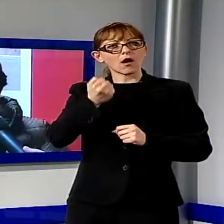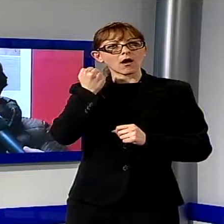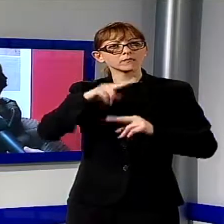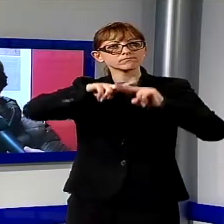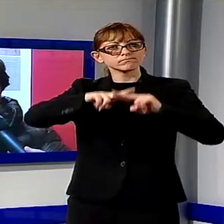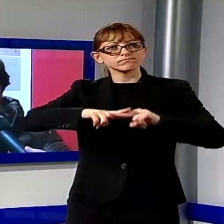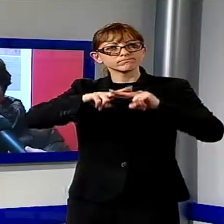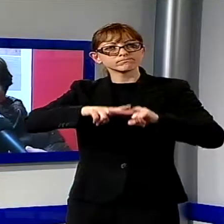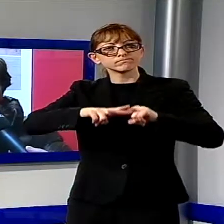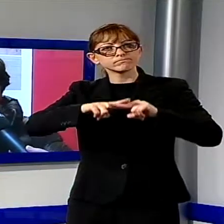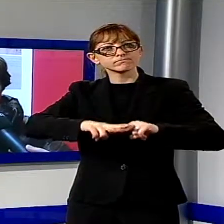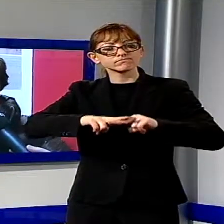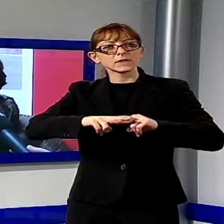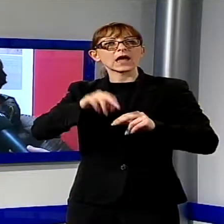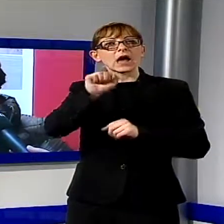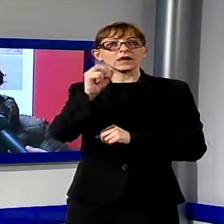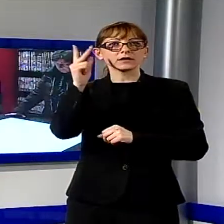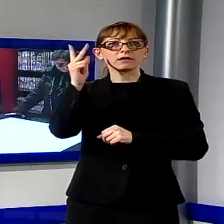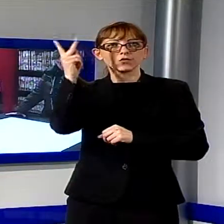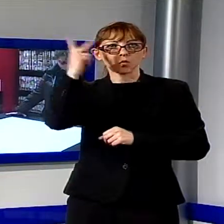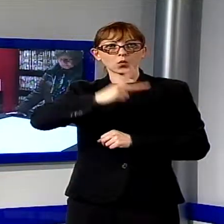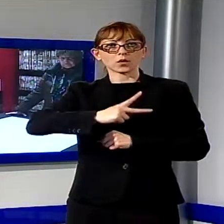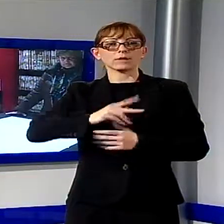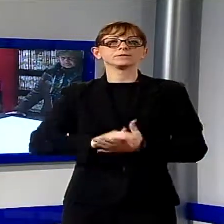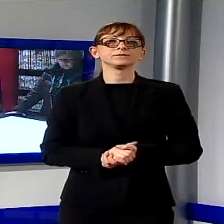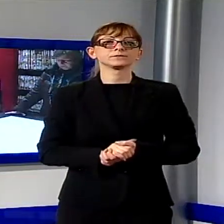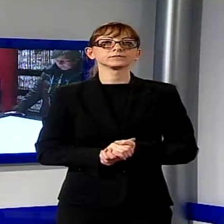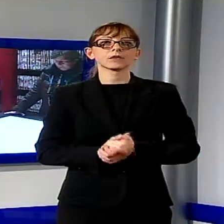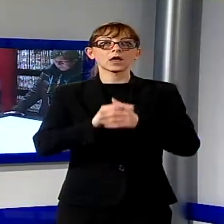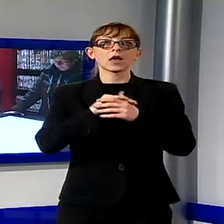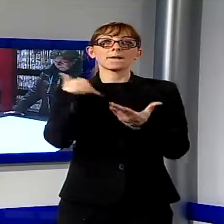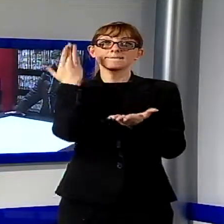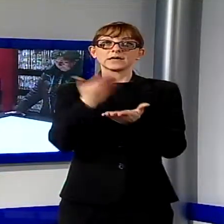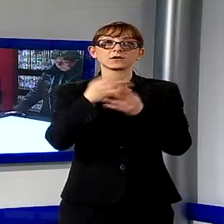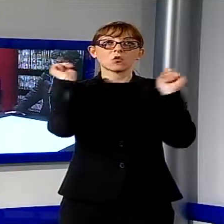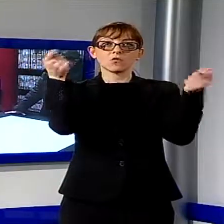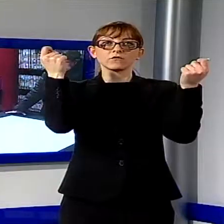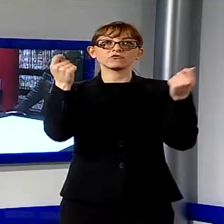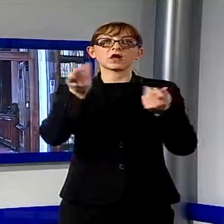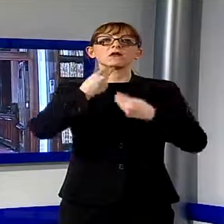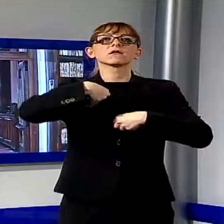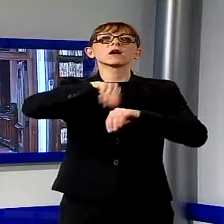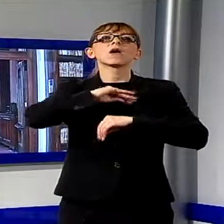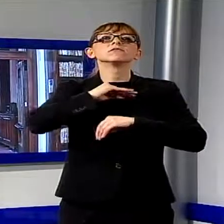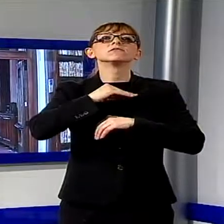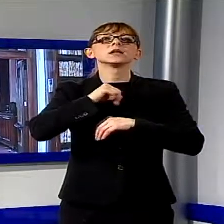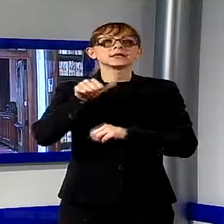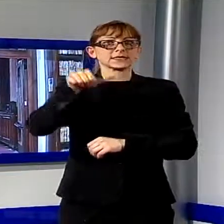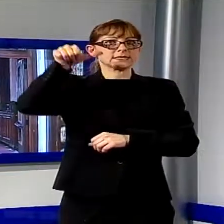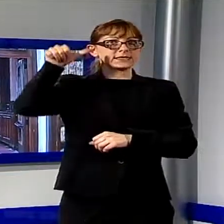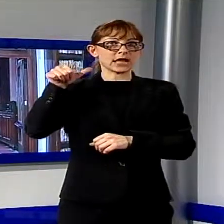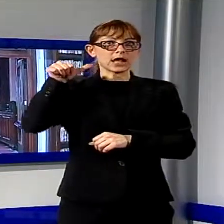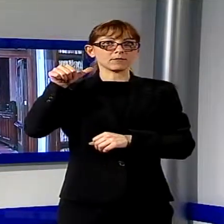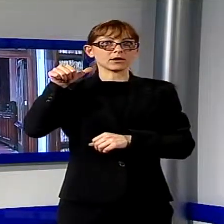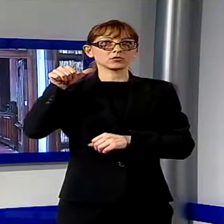dove può essere conservato con grande attenzione. La presentazione ufficiale della cravate imperiale si è tenuta sabato scorso all